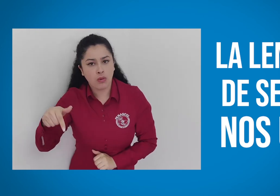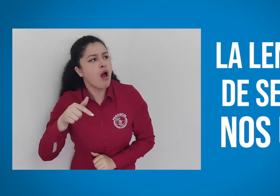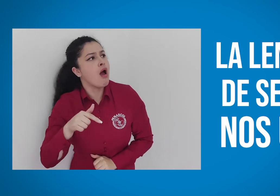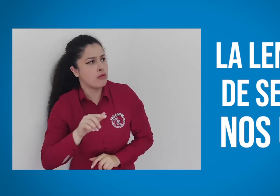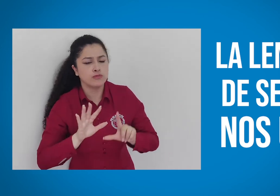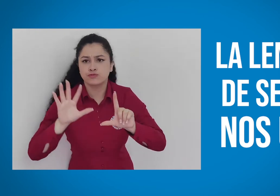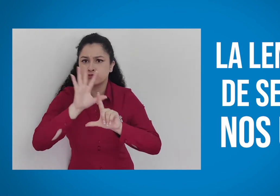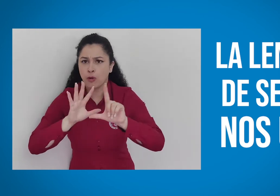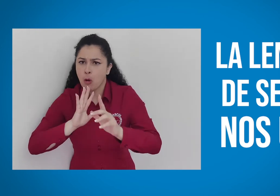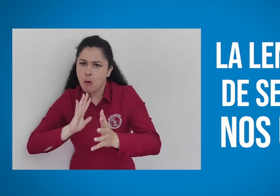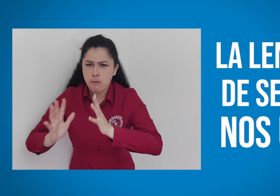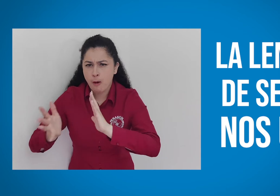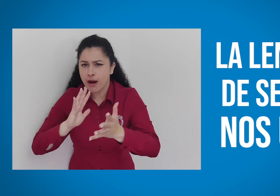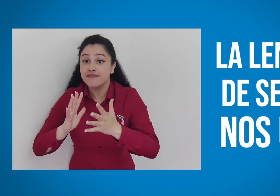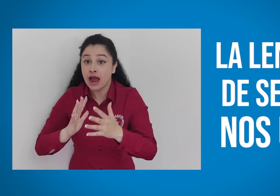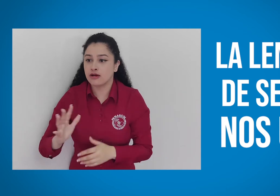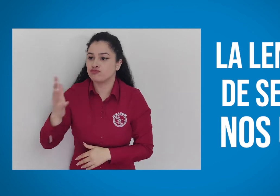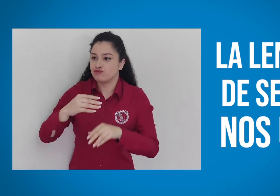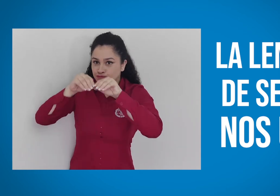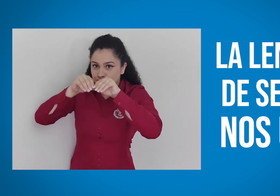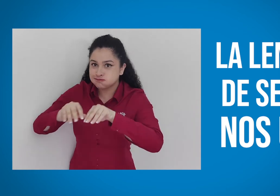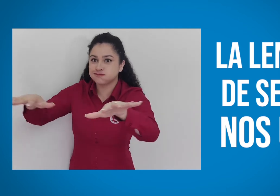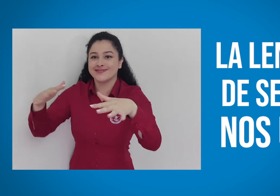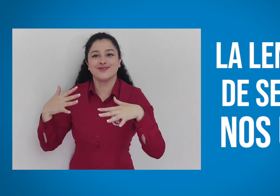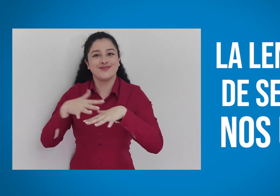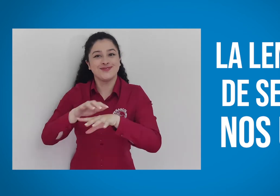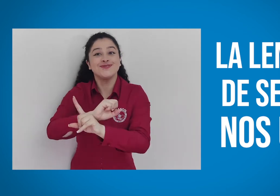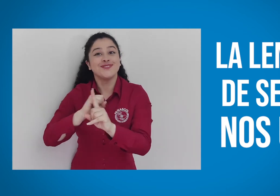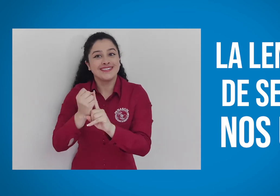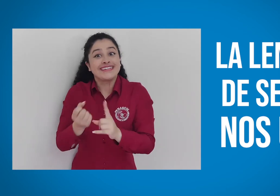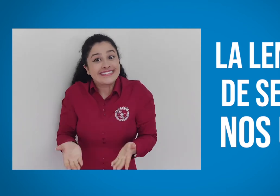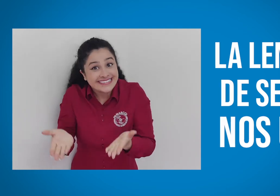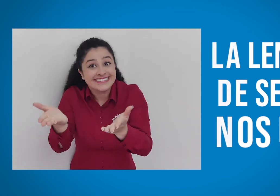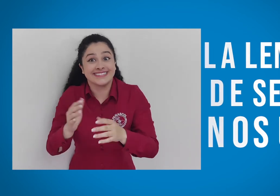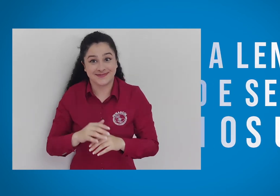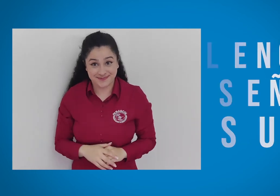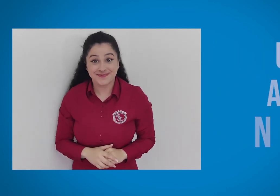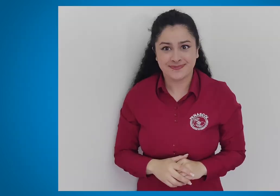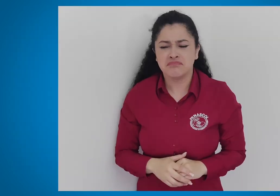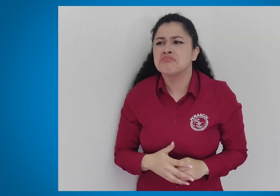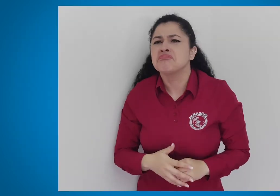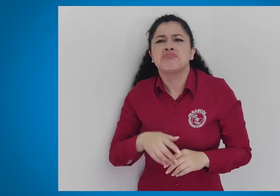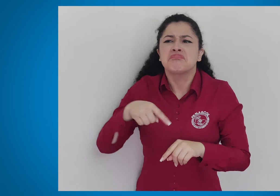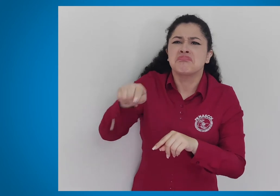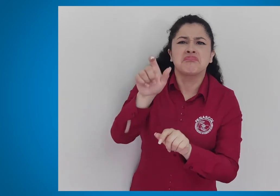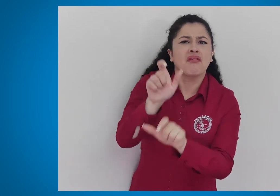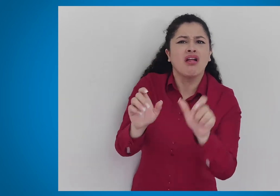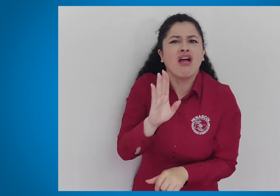reto para que repliquemos cada uno. Puedan hacer este video y lo puedan compartir en redes sociales. ¡Ánimo!